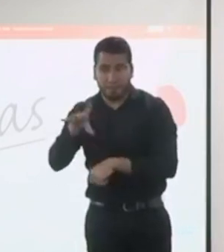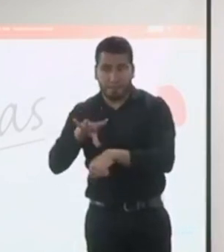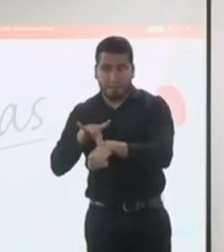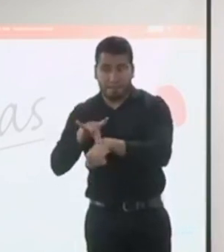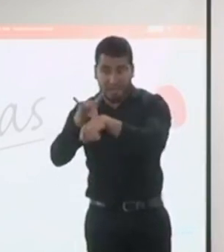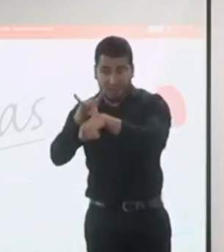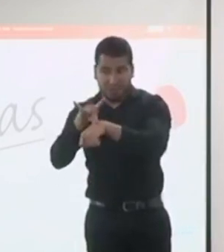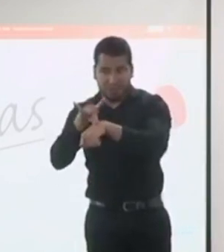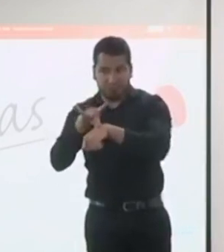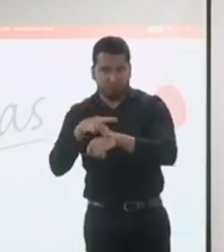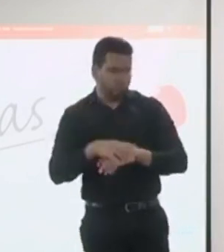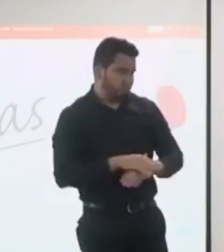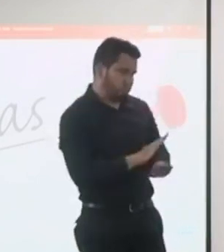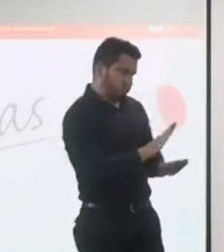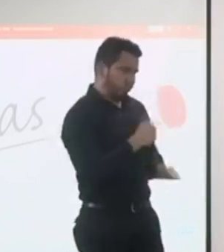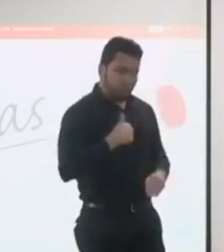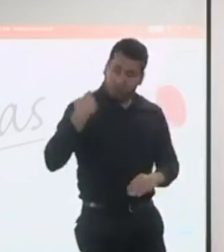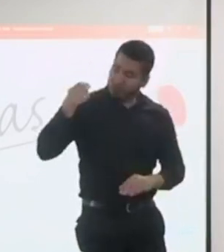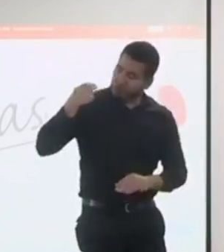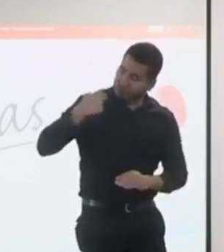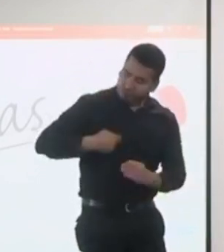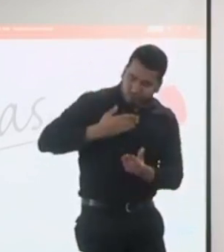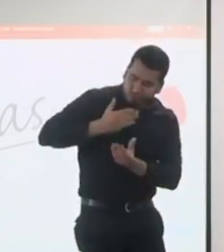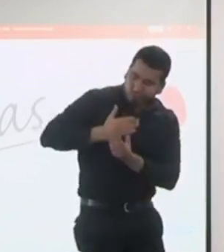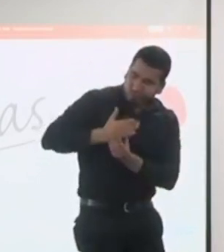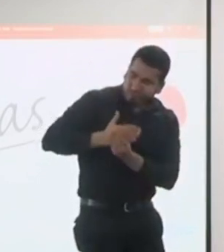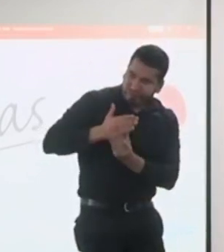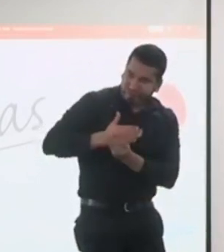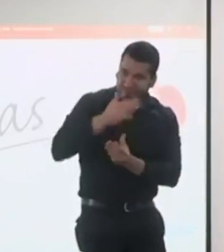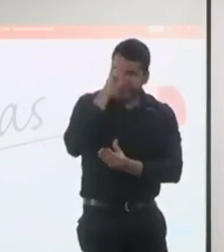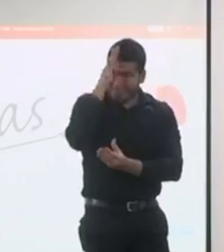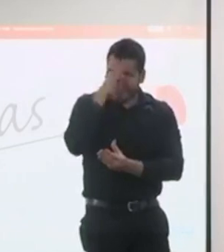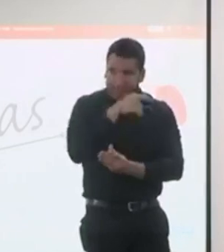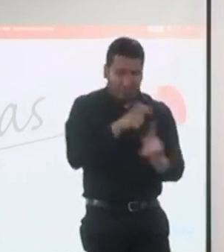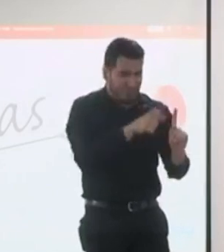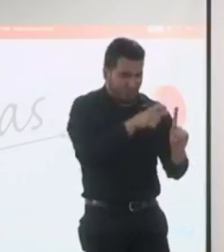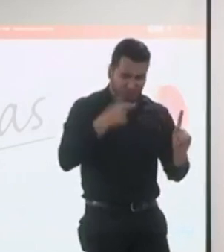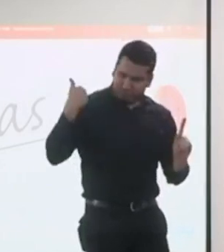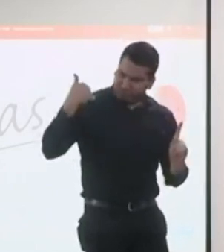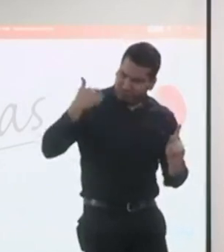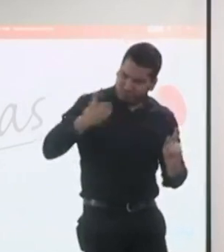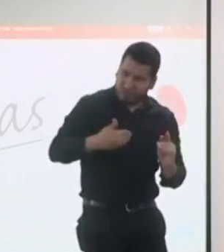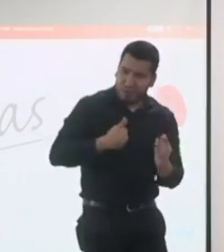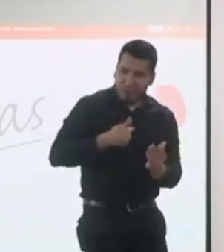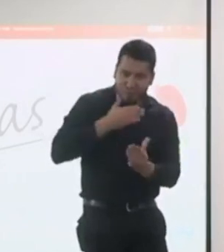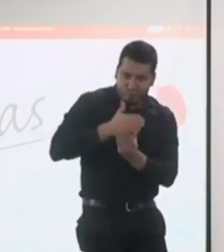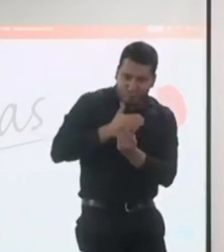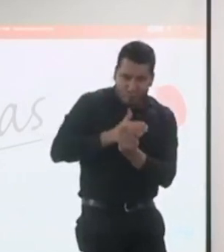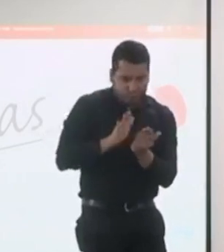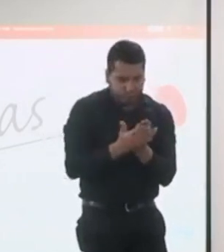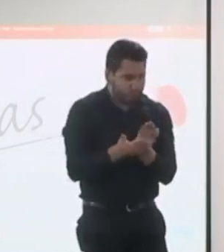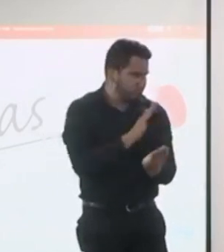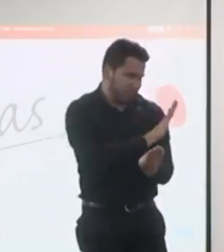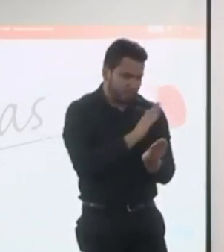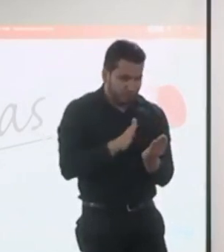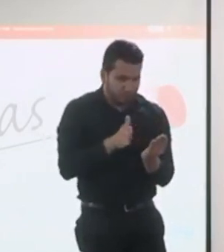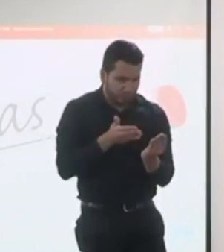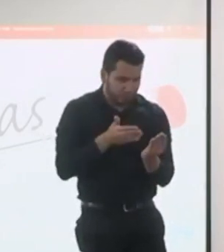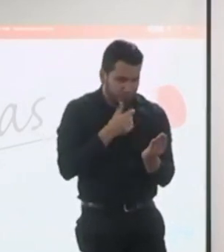en la historia clínica que reposa allí en la, en el prestador, ¿cierto? Que efectivamente tuviera